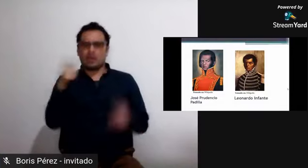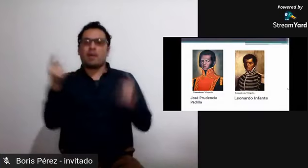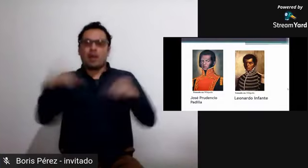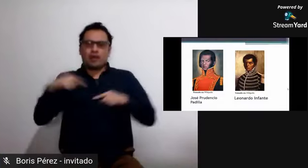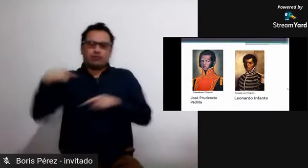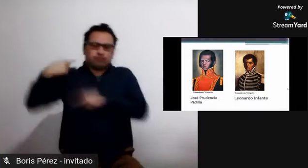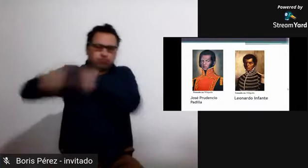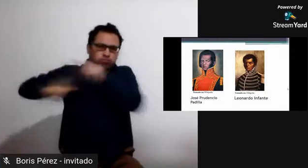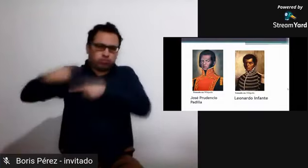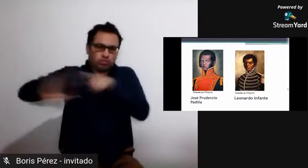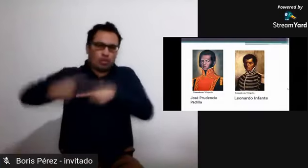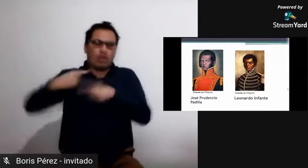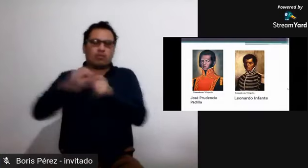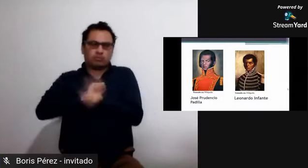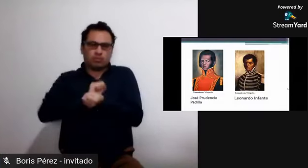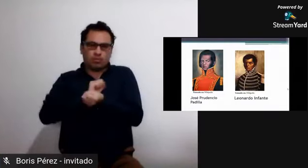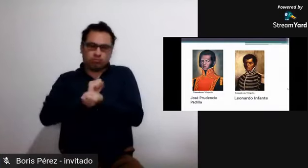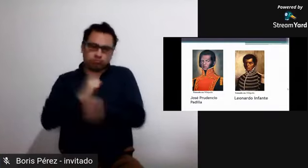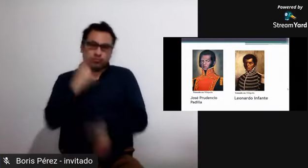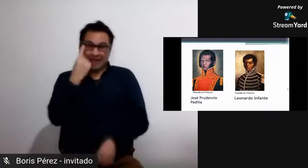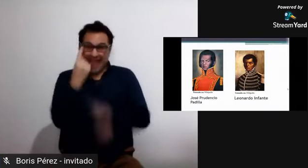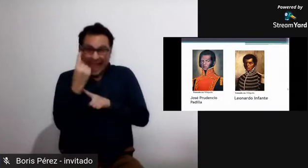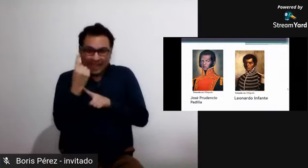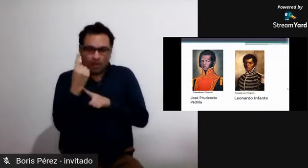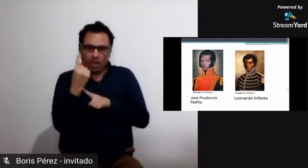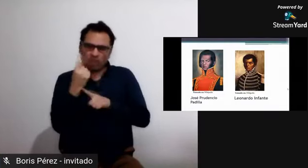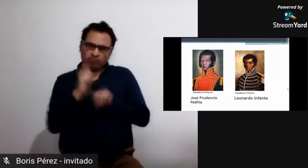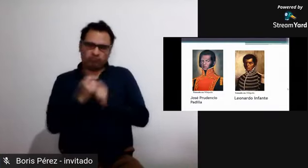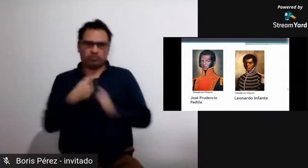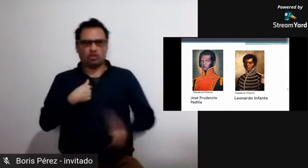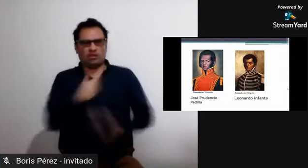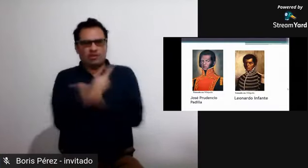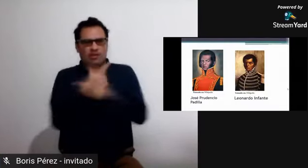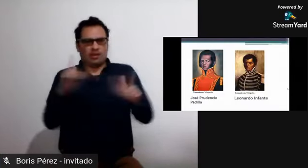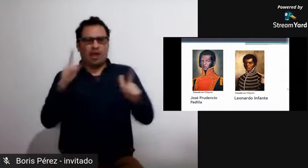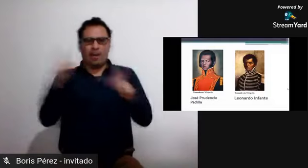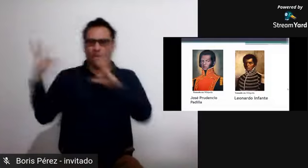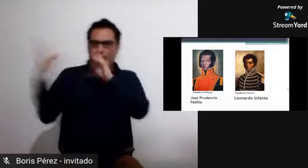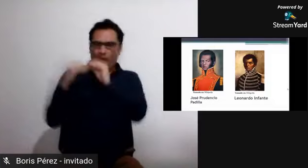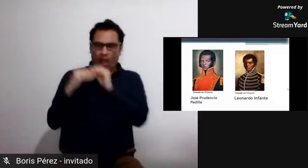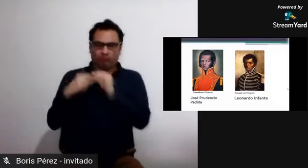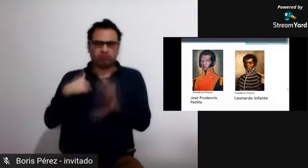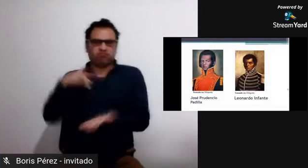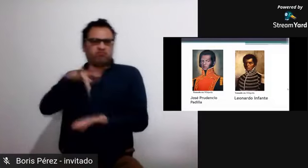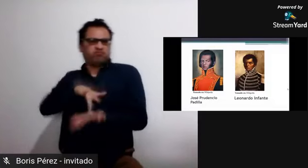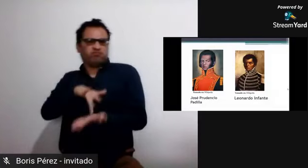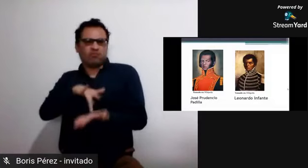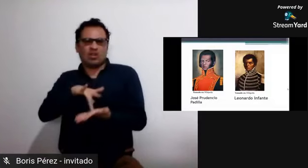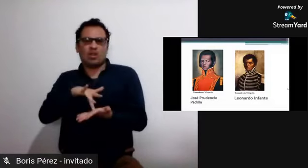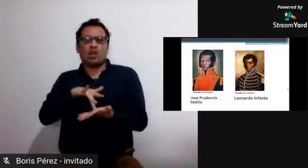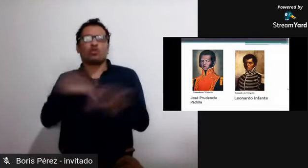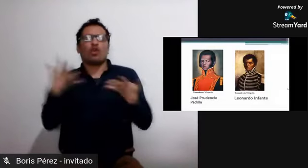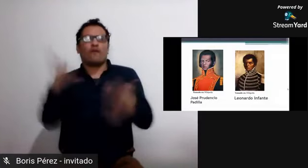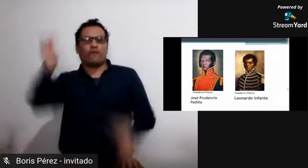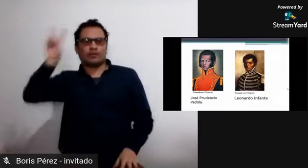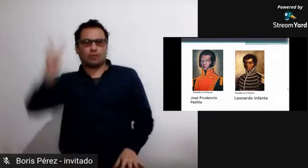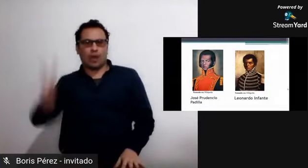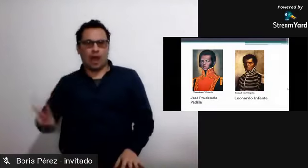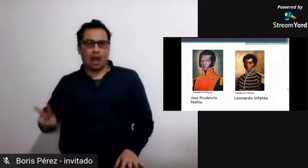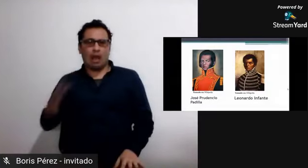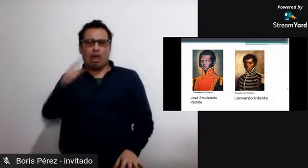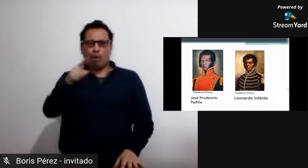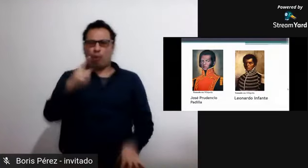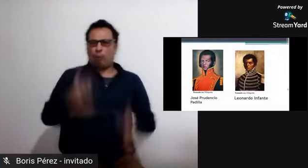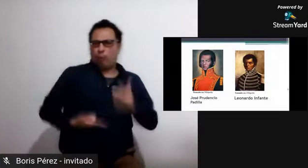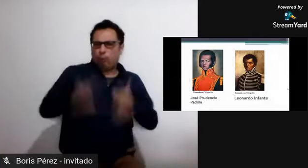de él, también es un hombre, él es también de familia con ascendencia africana, solo